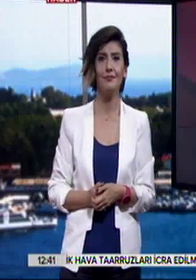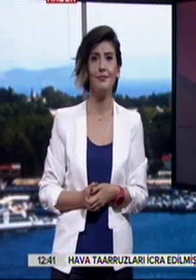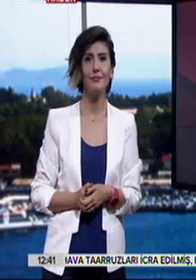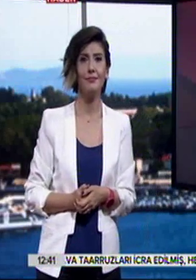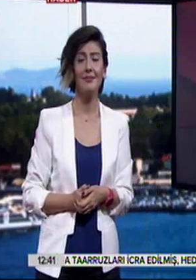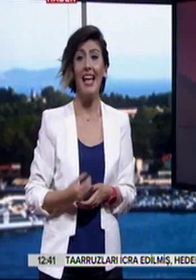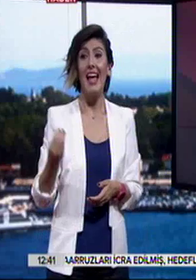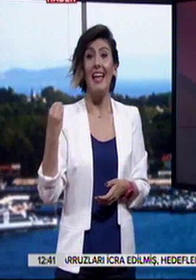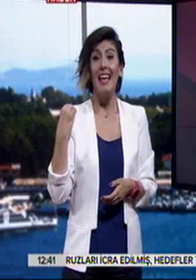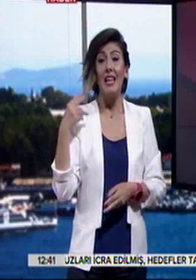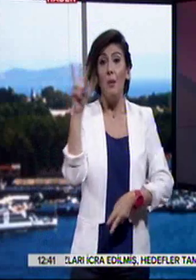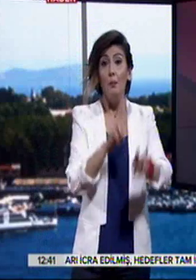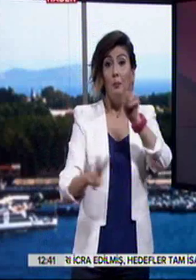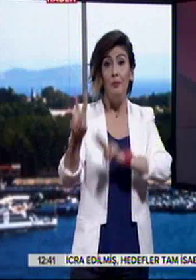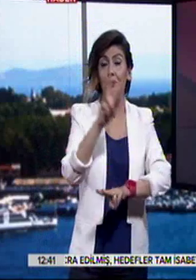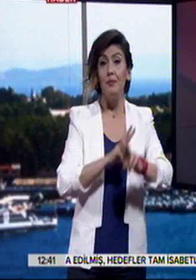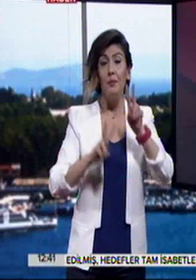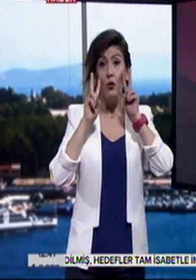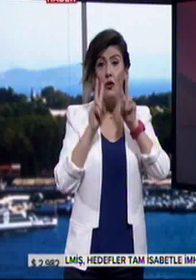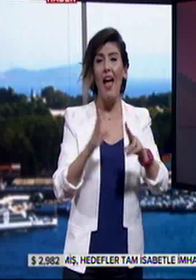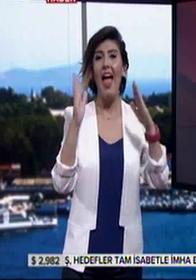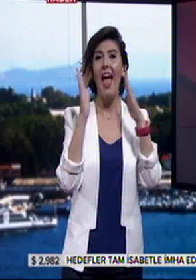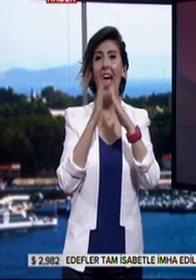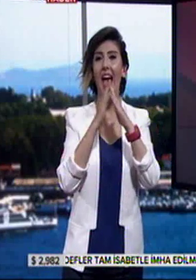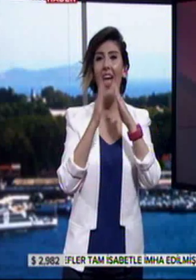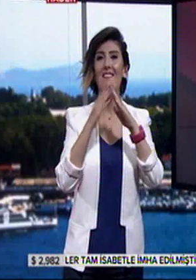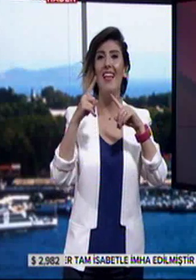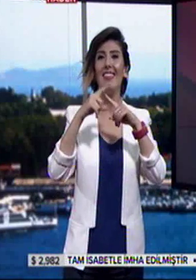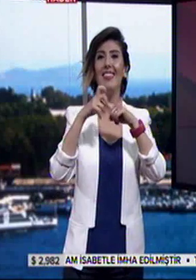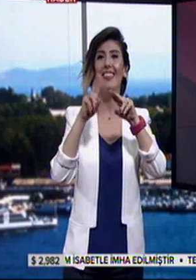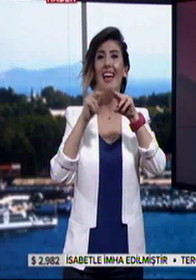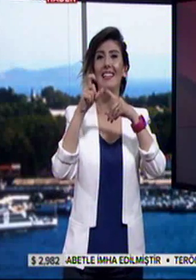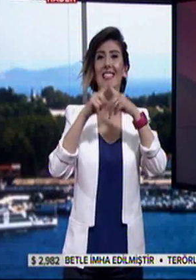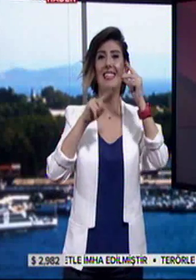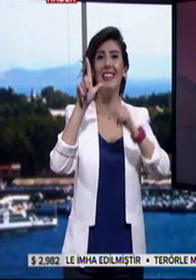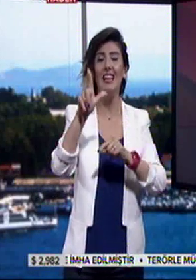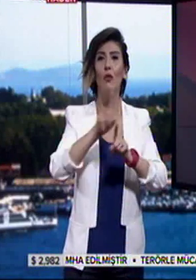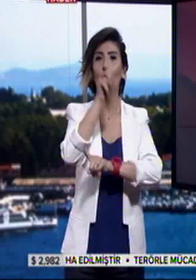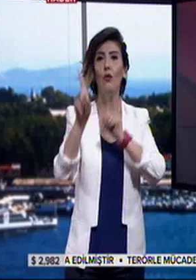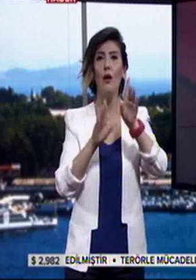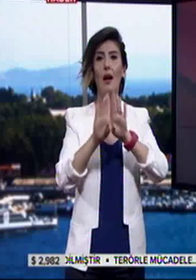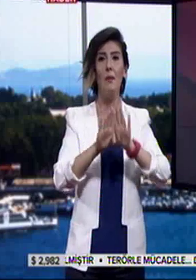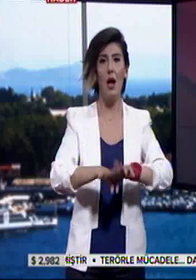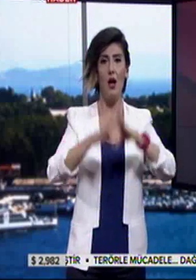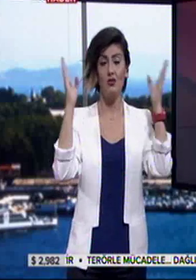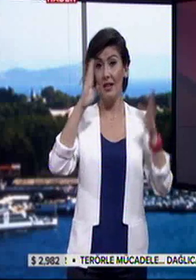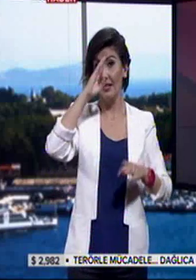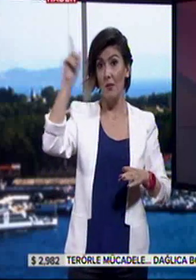Yeni tasarımların boy gösterdiği ev tekstili fuarı kapılarını açtı. İstanbul'daki fuarda kendini temizleyen